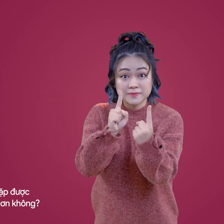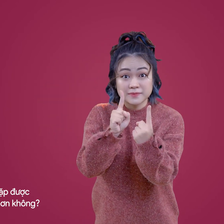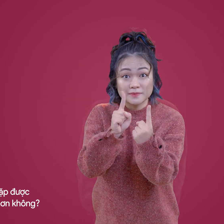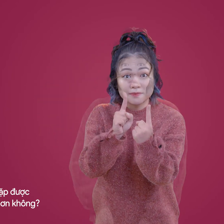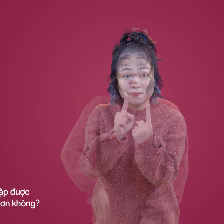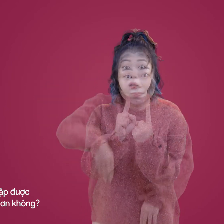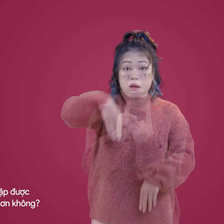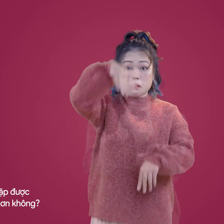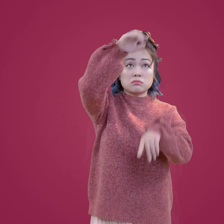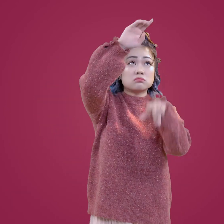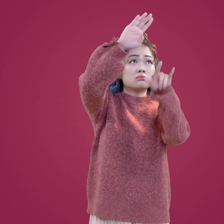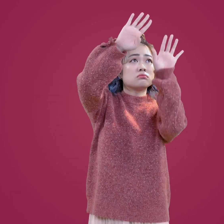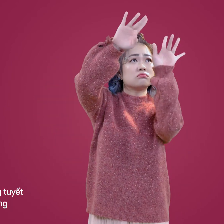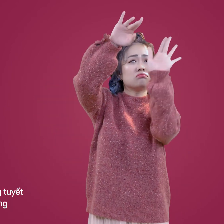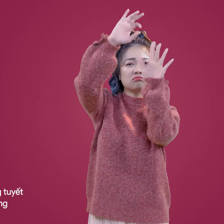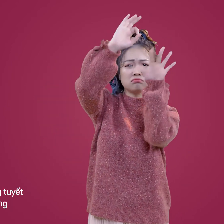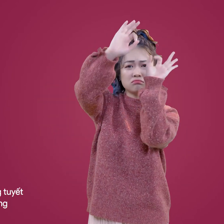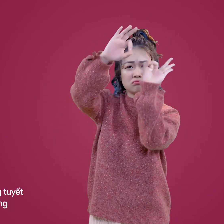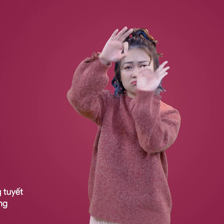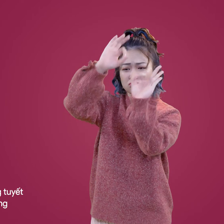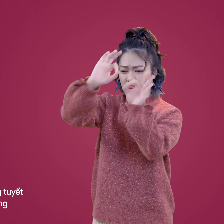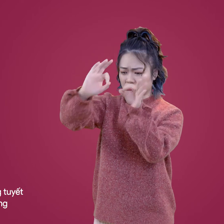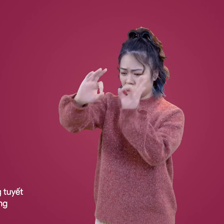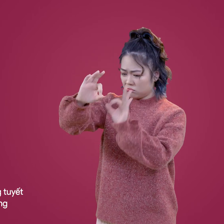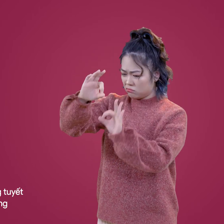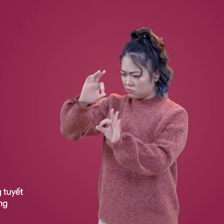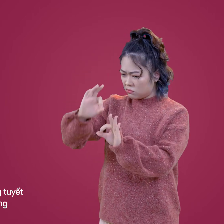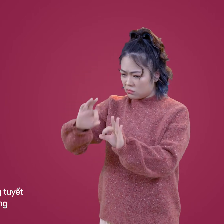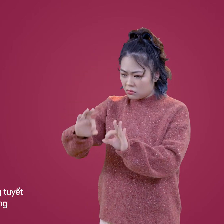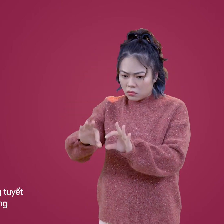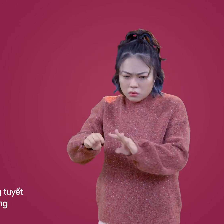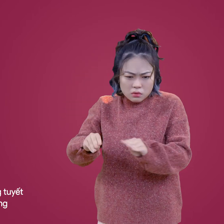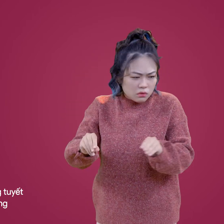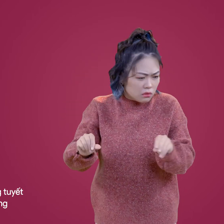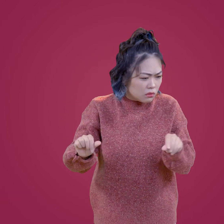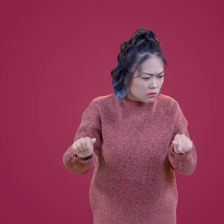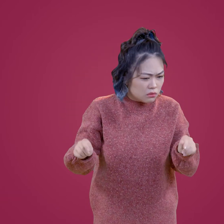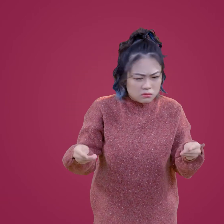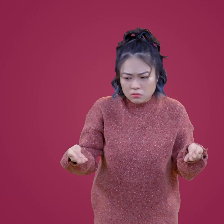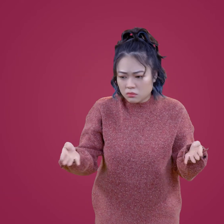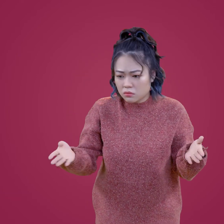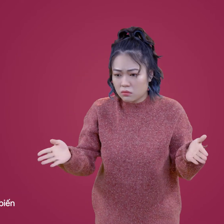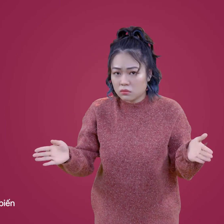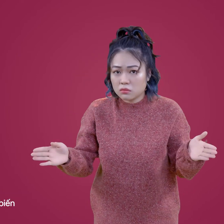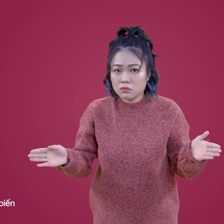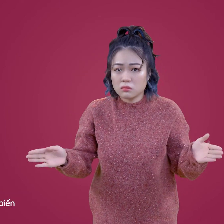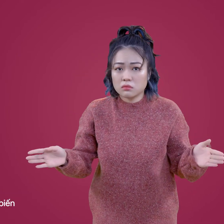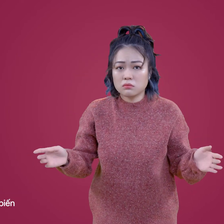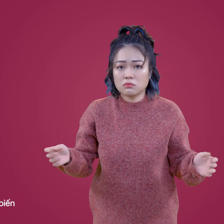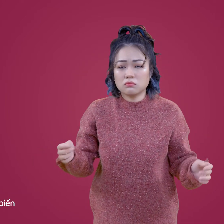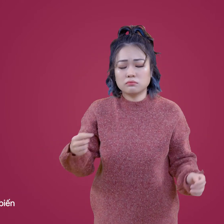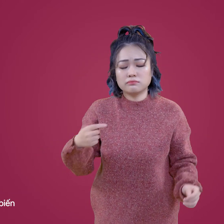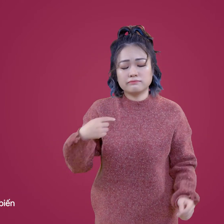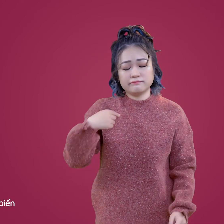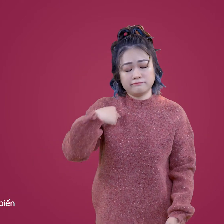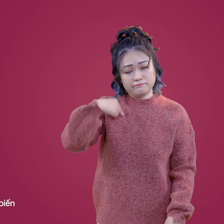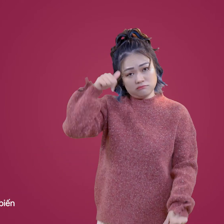있을텐데 눈꽃이 떨어져요 또 조금씩